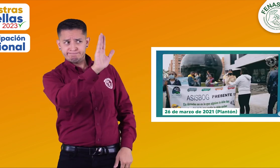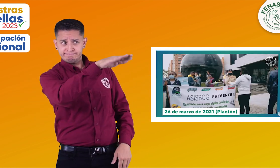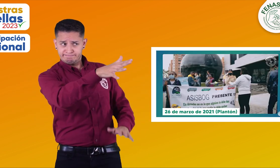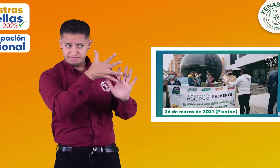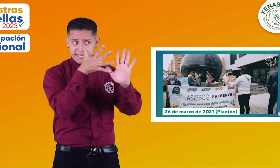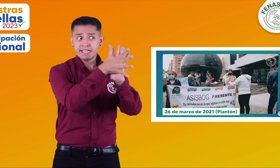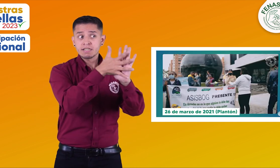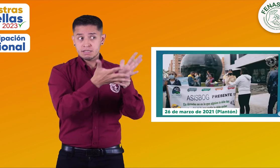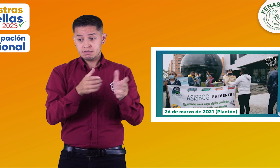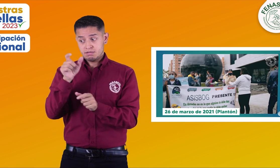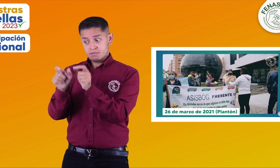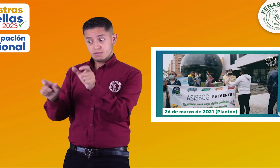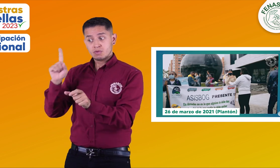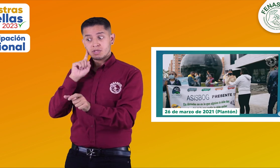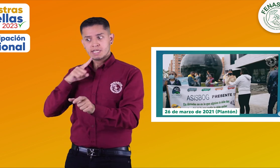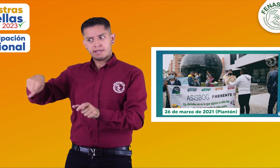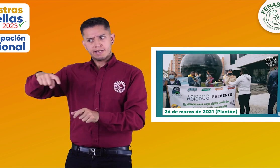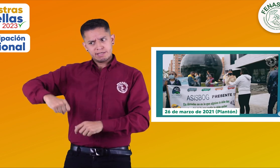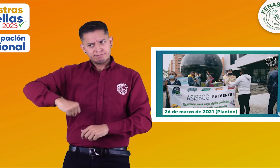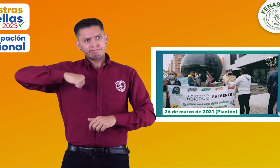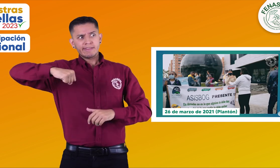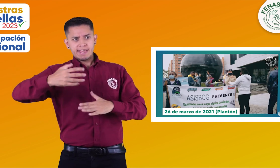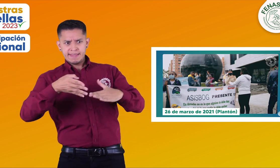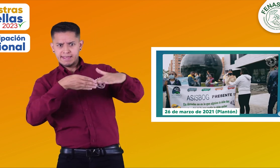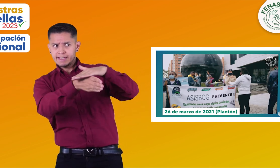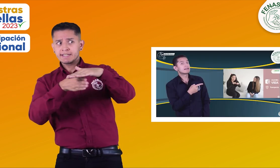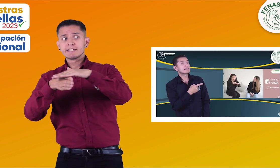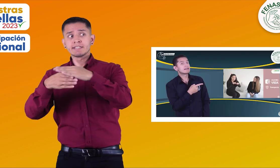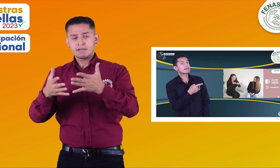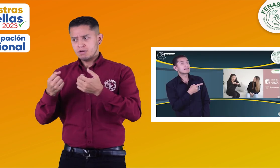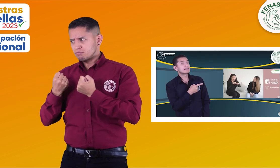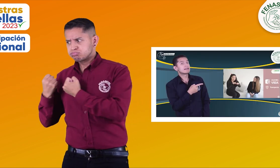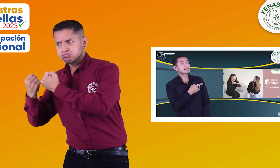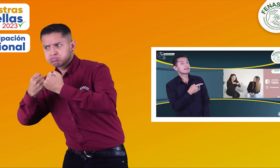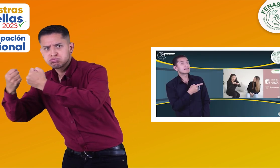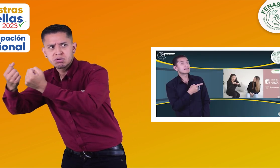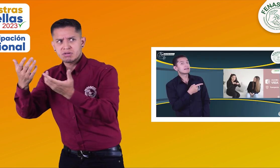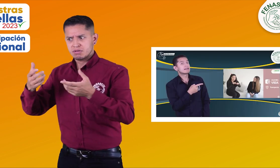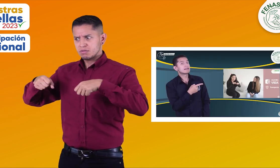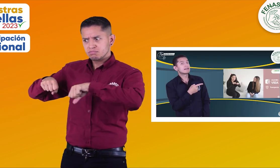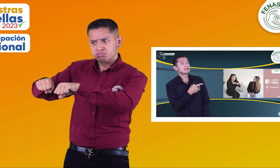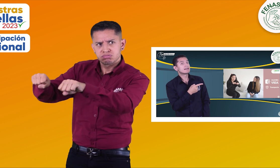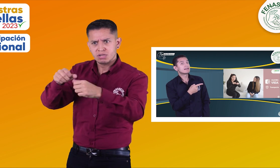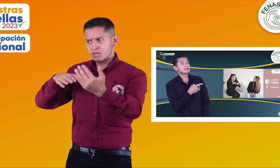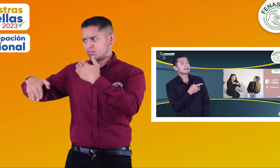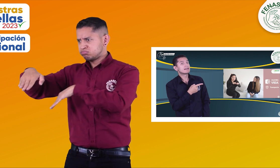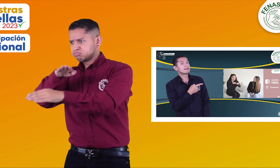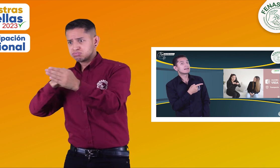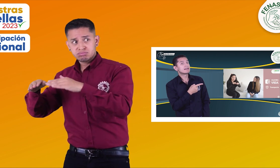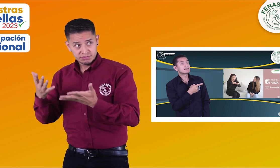exigiendo así la garantía de derechos de las personas sordas de Colombia en relación a la accesibilidad, movilidad